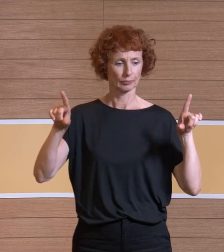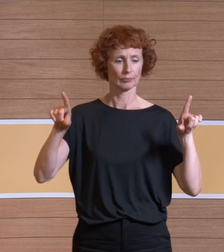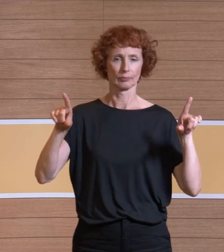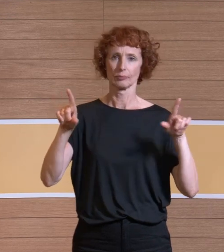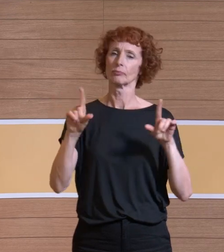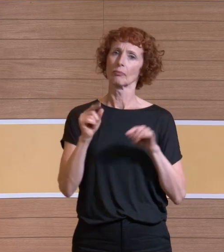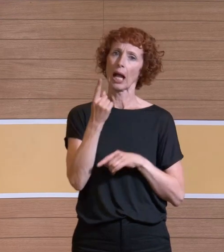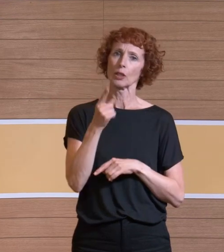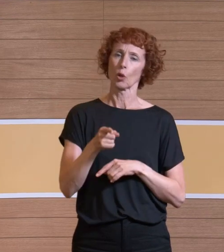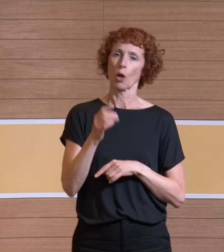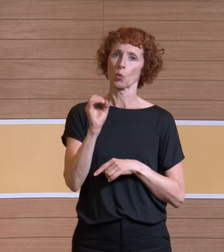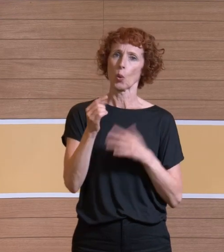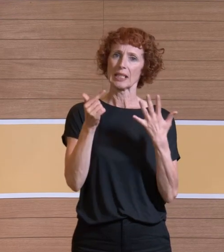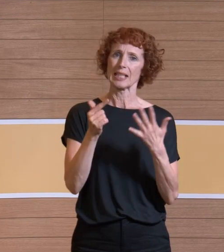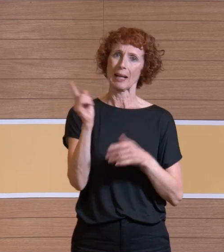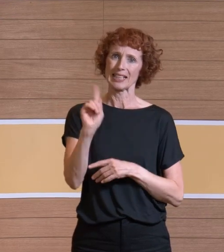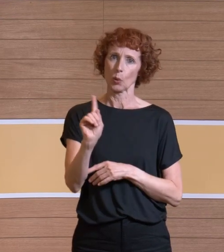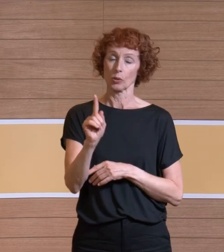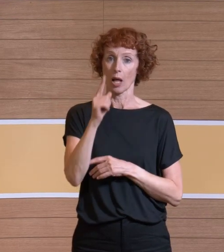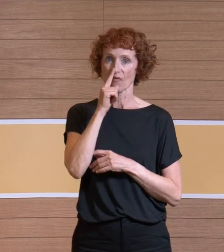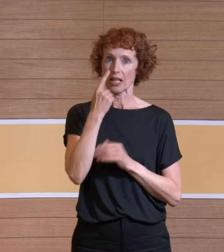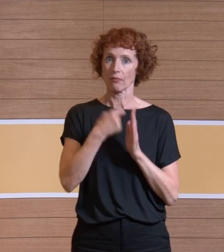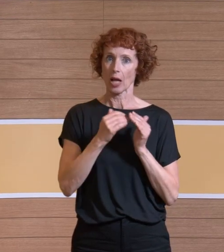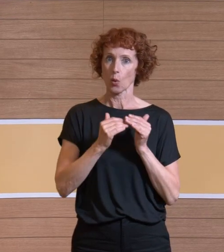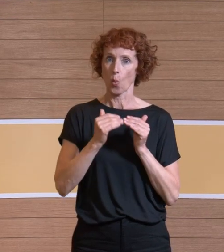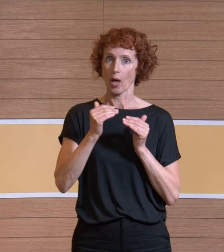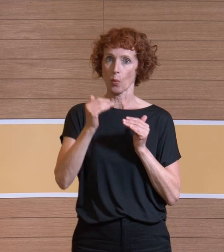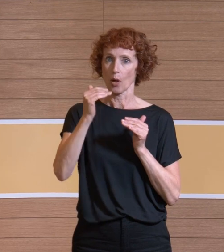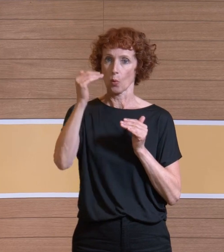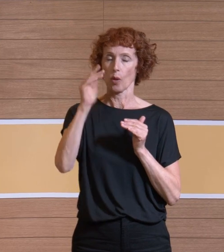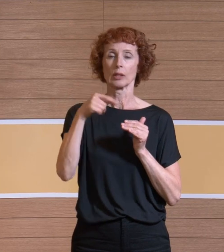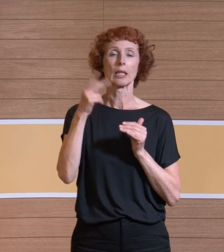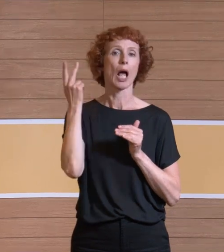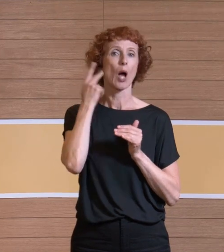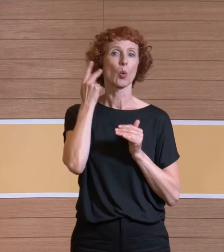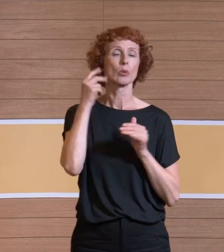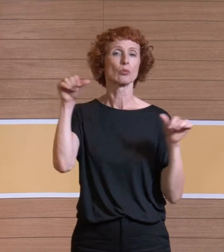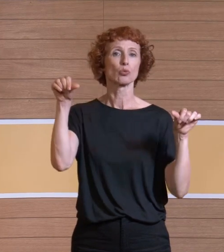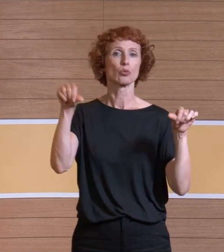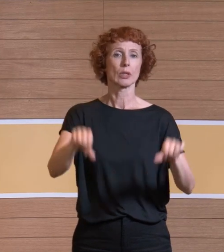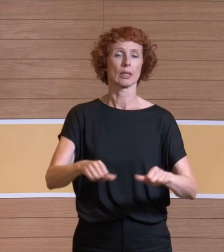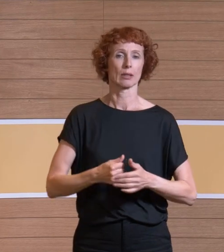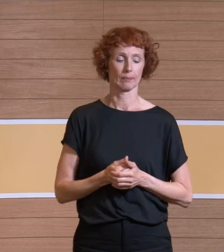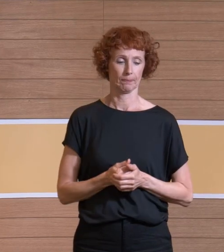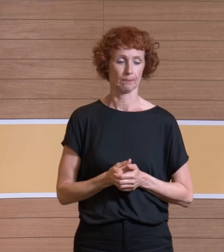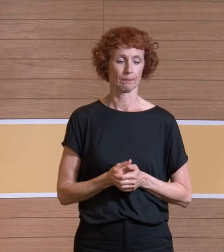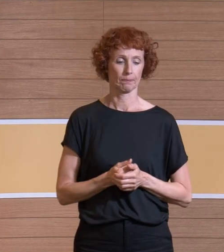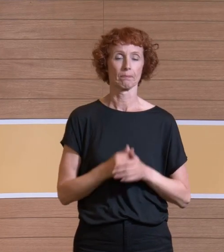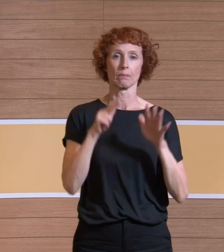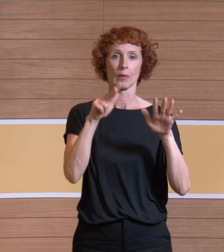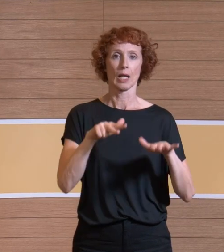Wert von 1,07 Sekunden. Je größer dieser Wert ist, umso schlechter ist die Akustik im Raum. Dann gucken wir mal in die